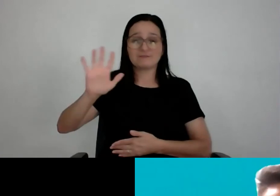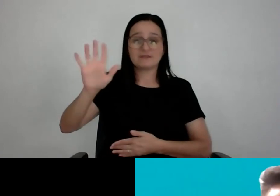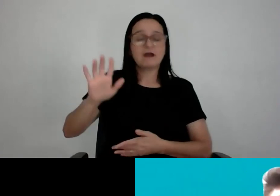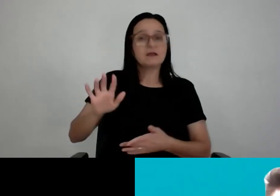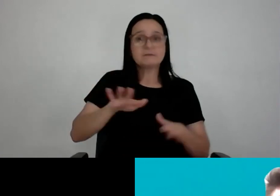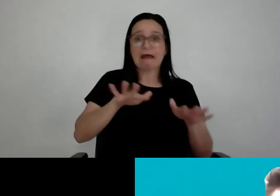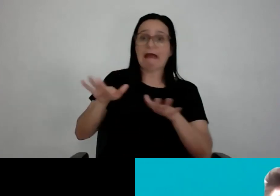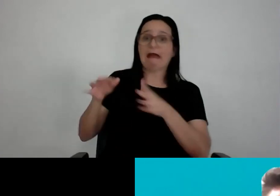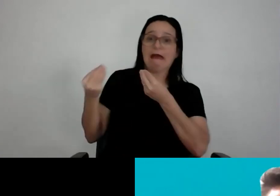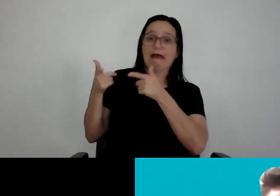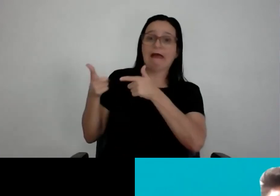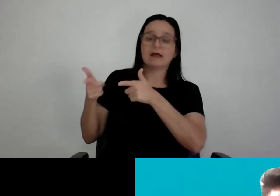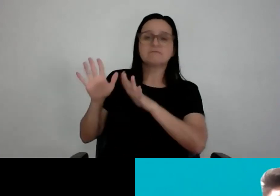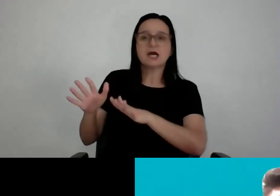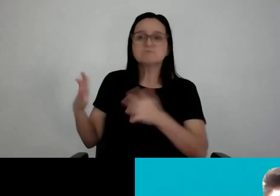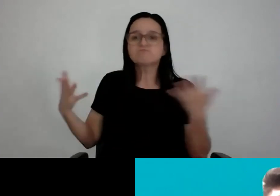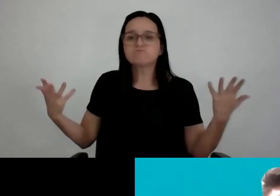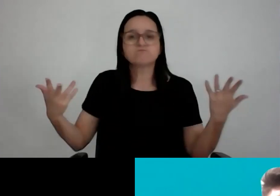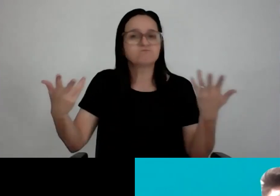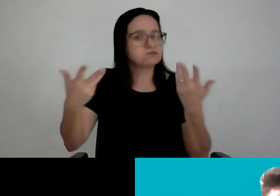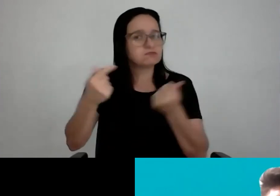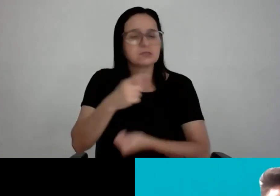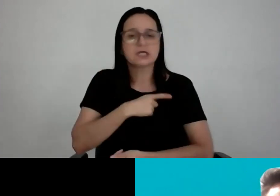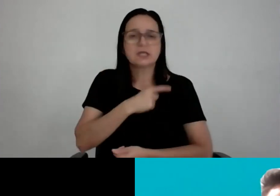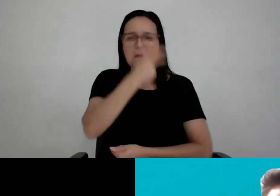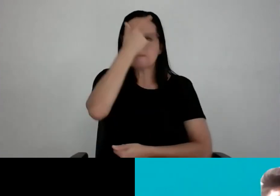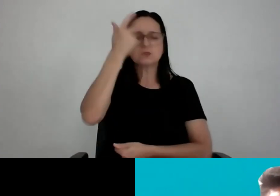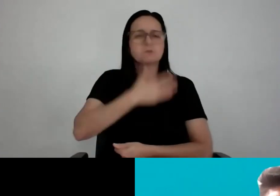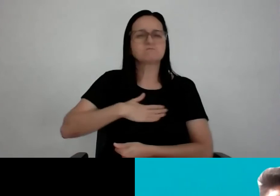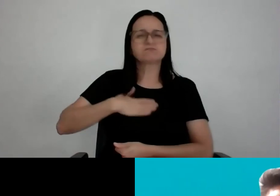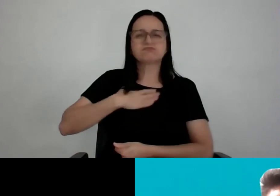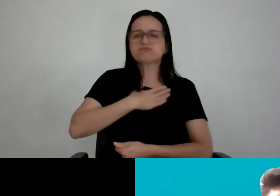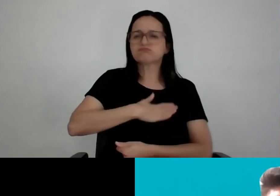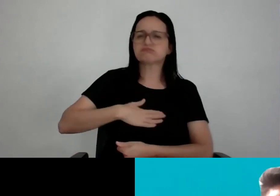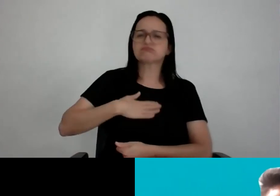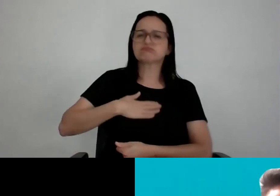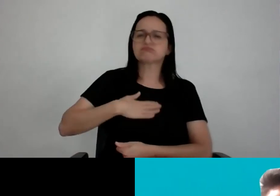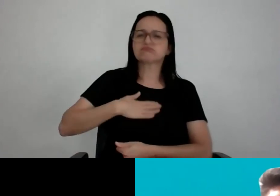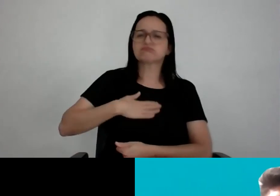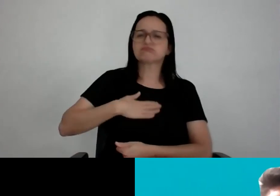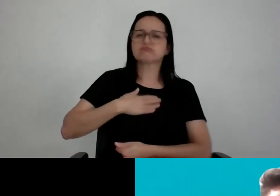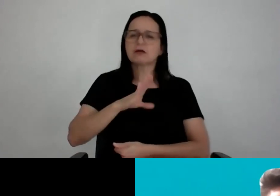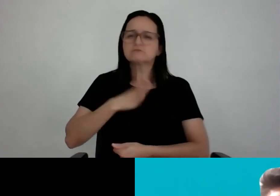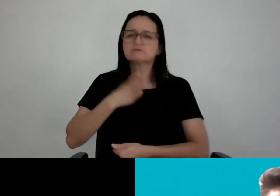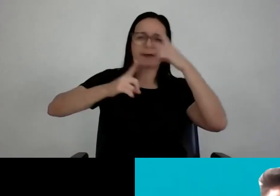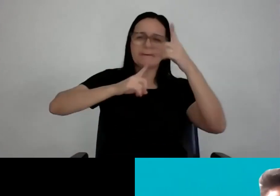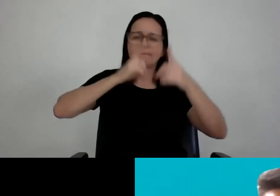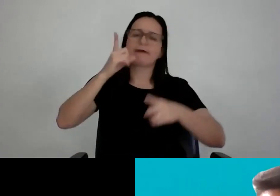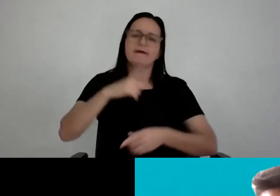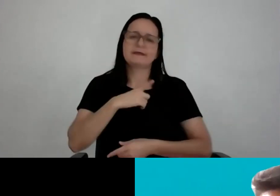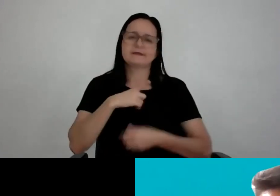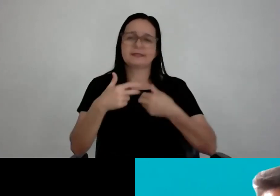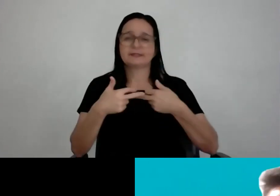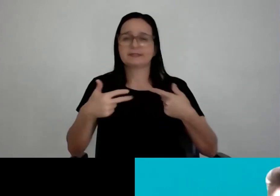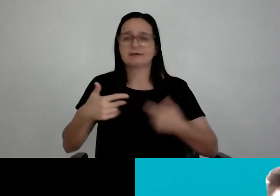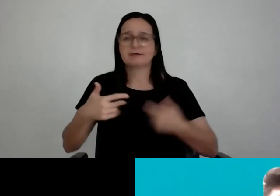Os próprios músicos que participaram da comunidade adoraram. Então, ele arrisca, ele joga, cria. o Detown, que a gente vai lançar no dia 10 de